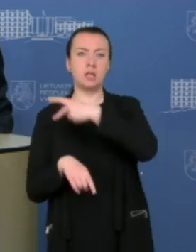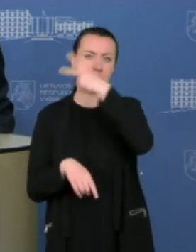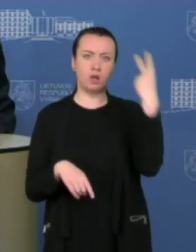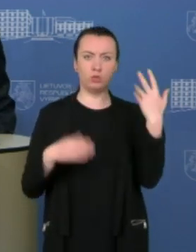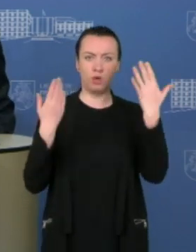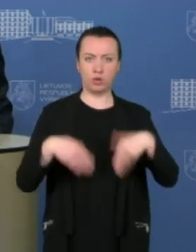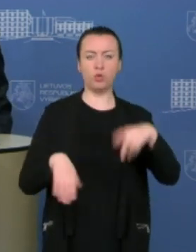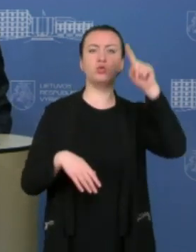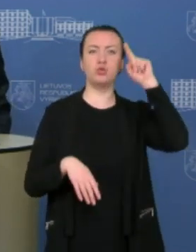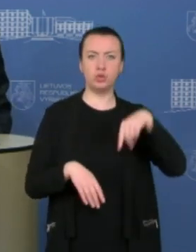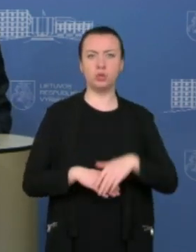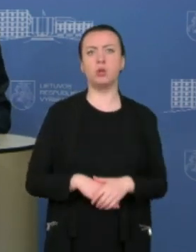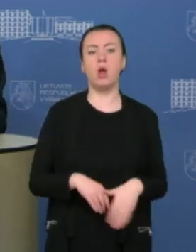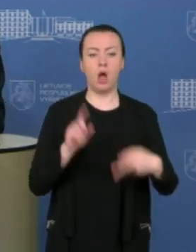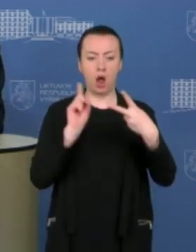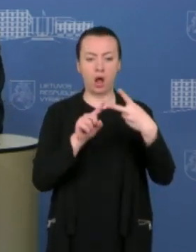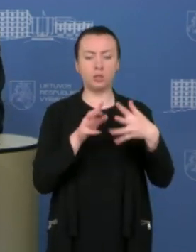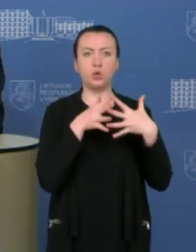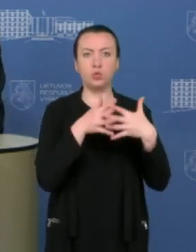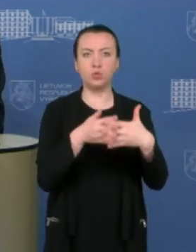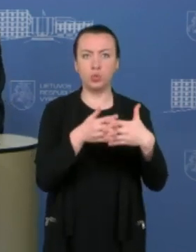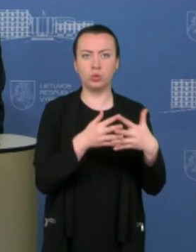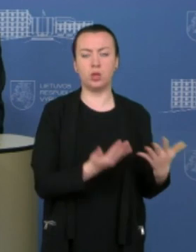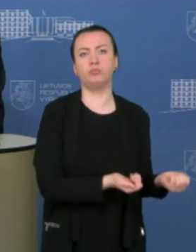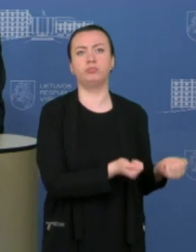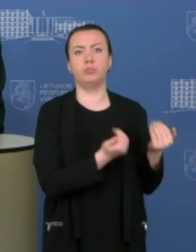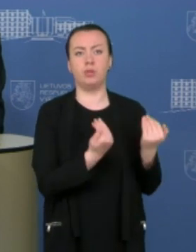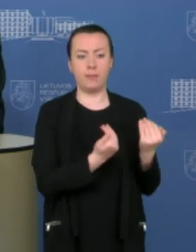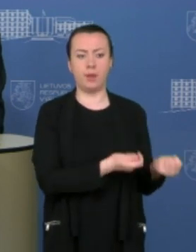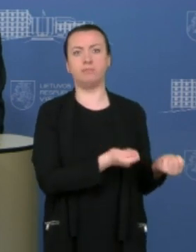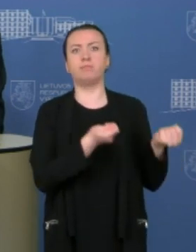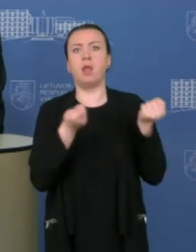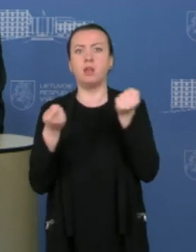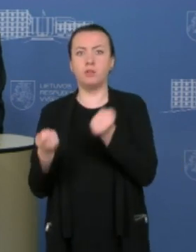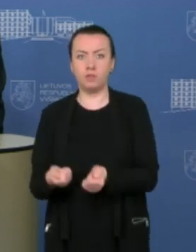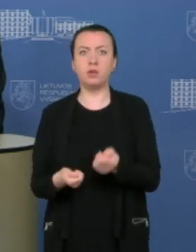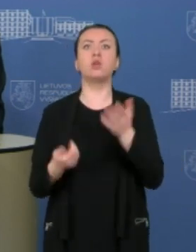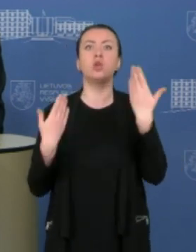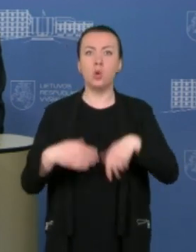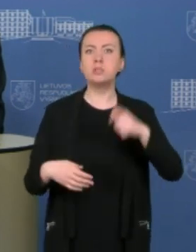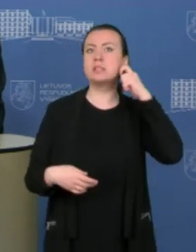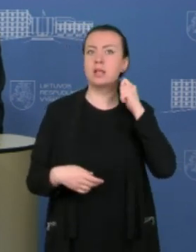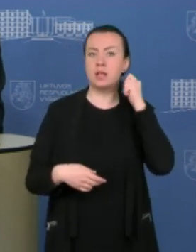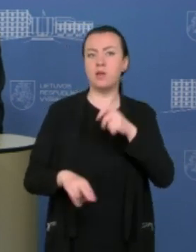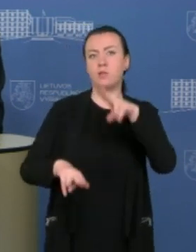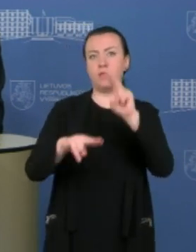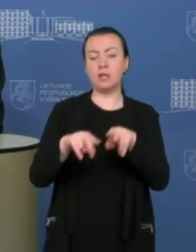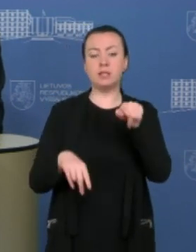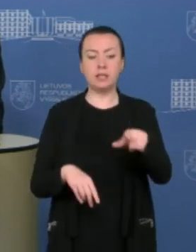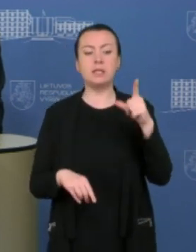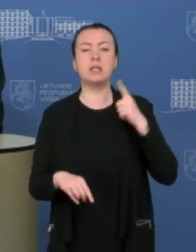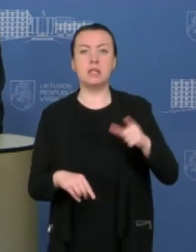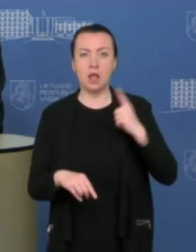informuota, tai antra siunta yra šiuo metu mūsų sandėliuose. Ji laukia